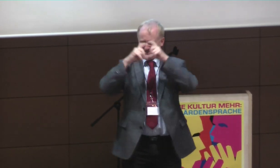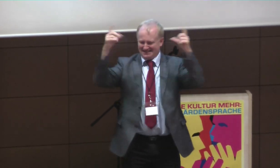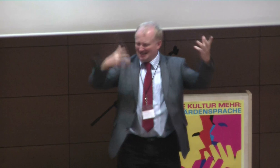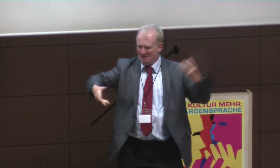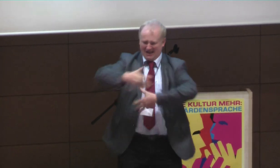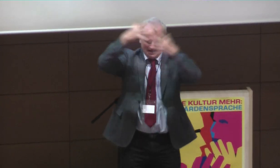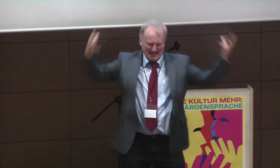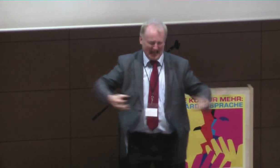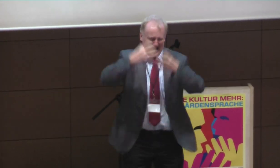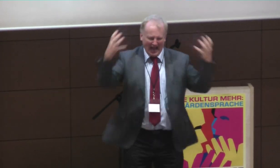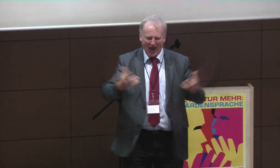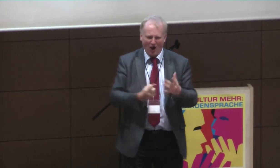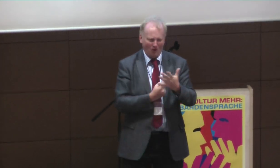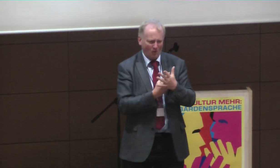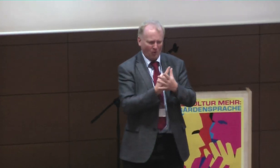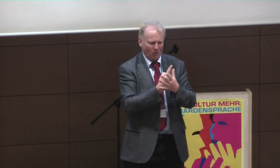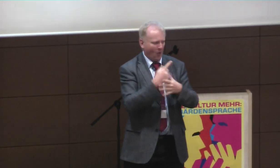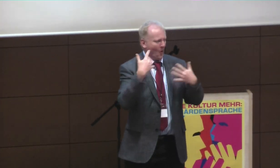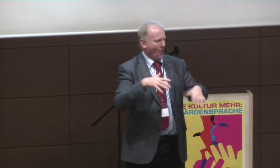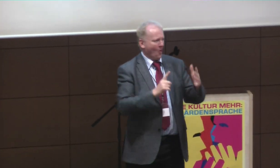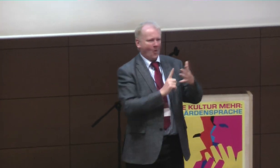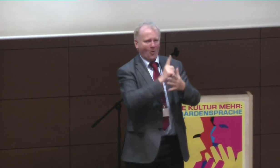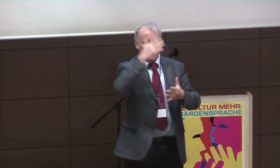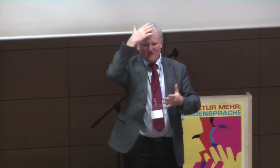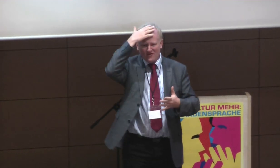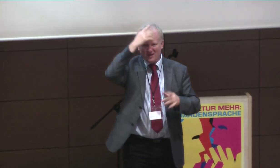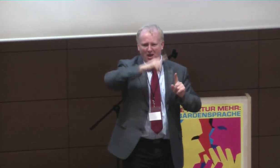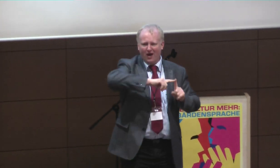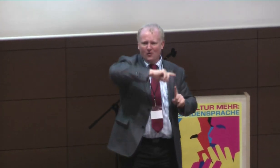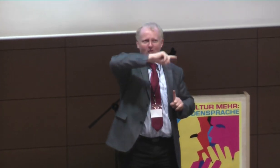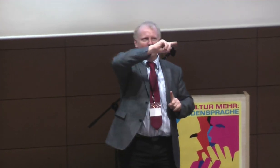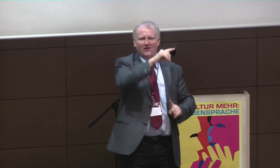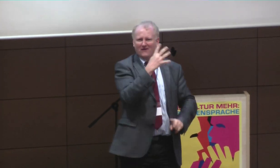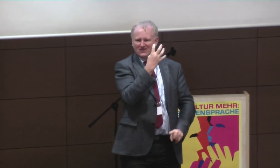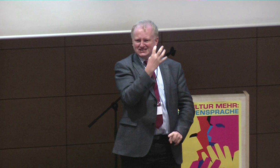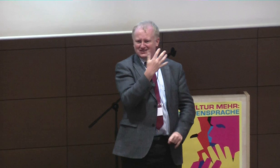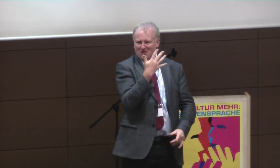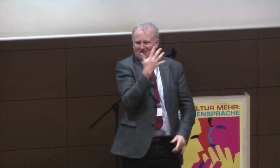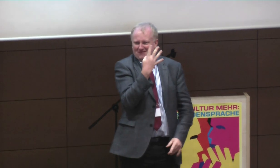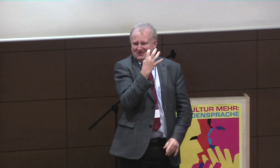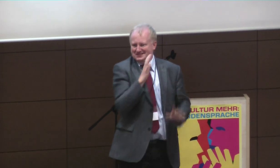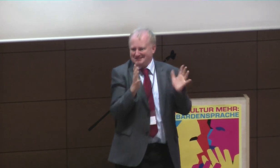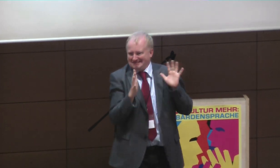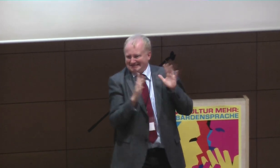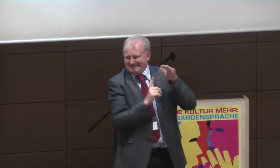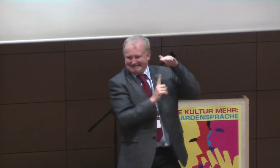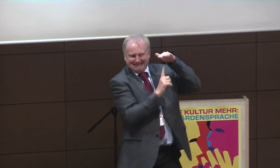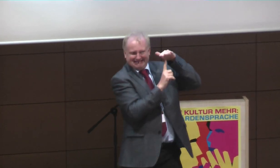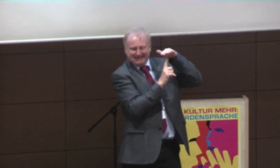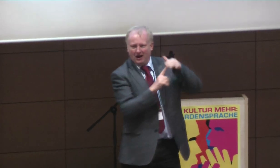dieses Thema CI, ganz heiß diskutiert wird, und was soll, und die eher zu sagen, mhm, und, äh, wird man krank, und, äh, bekommt Fieber, und wie wird